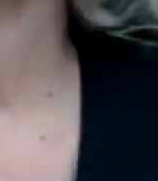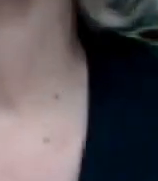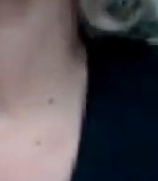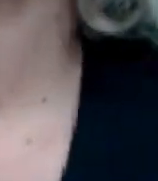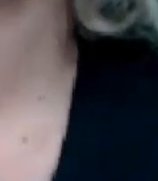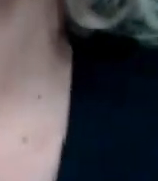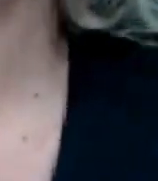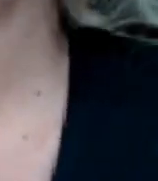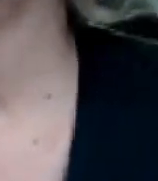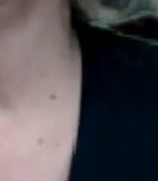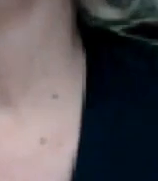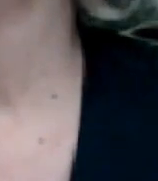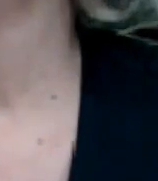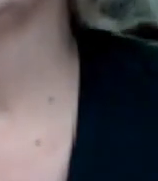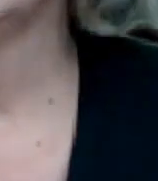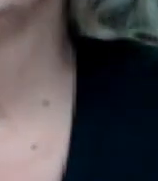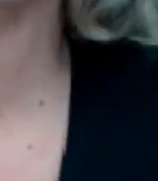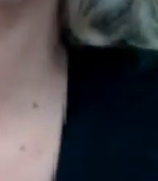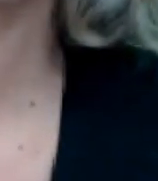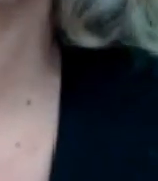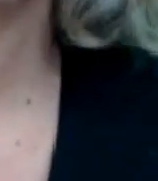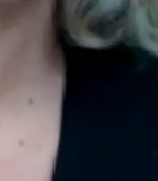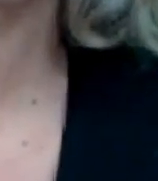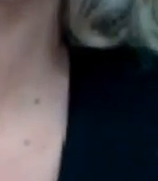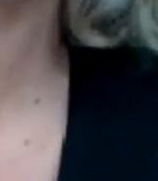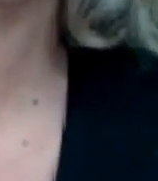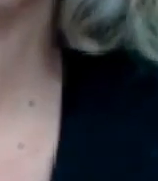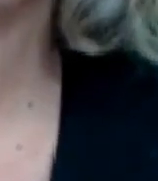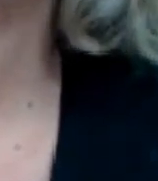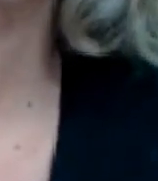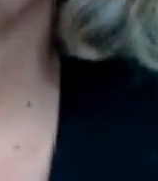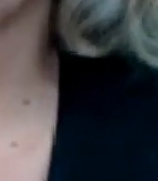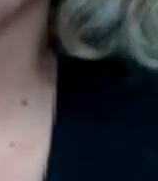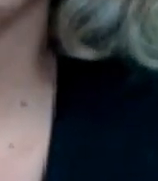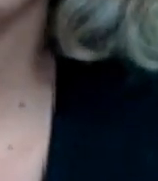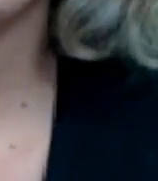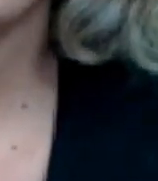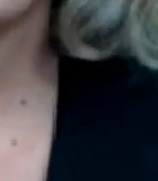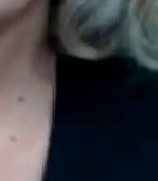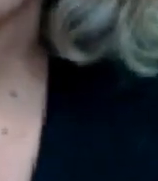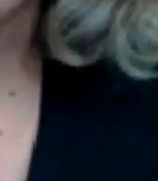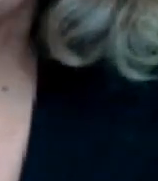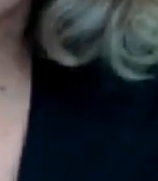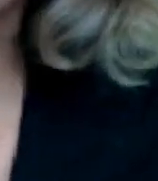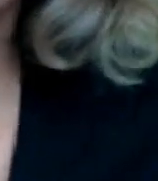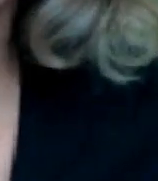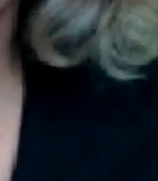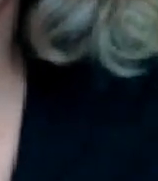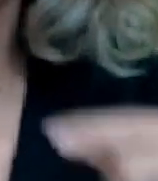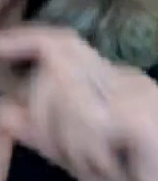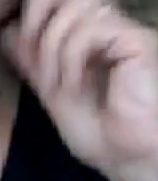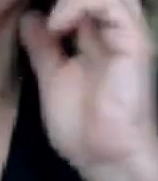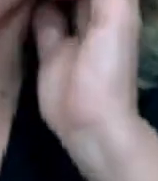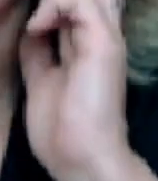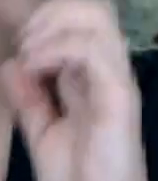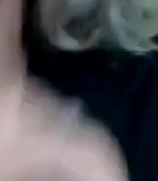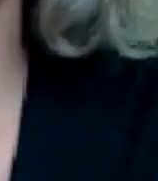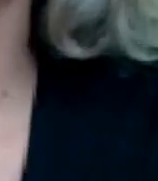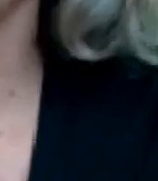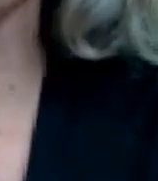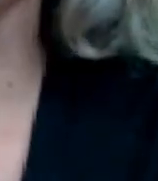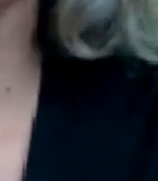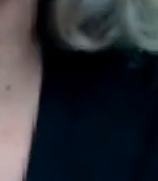suceder en mi caso con con la asistencia a la mañanera pues la razón que te llama el